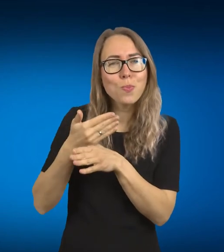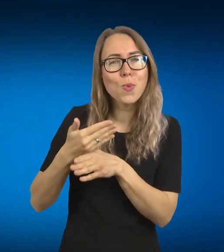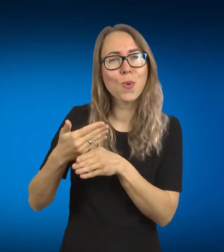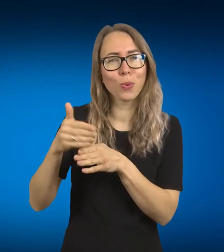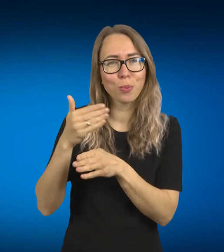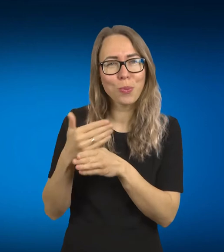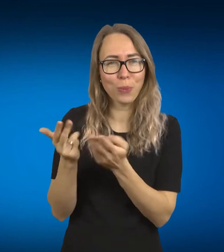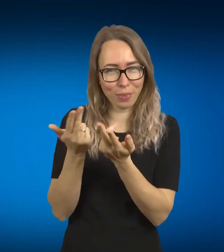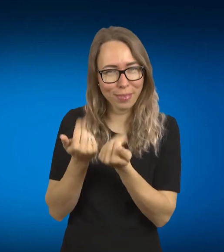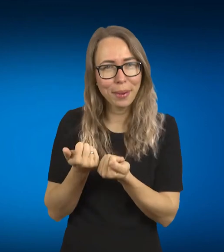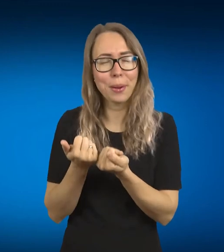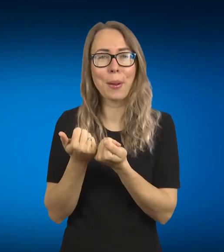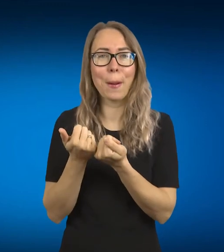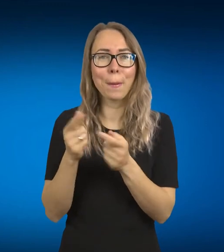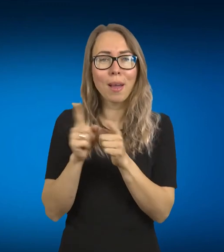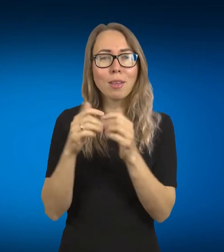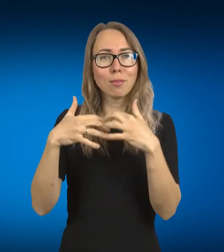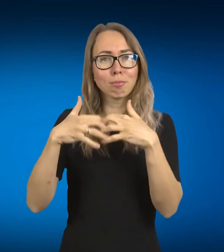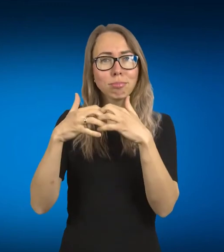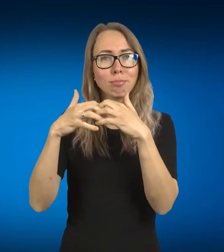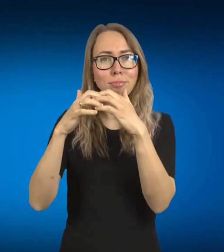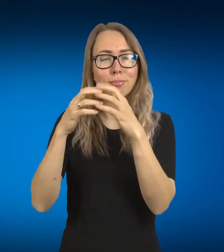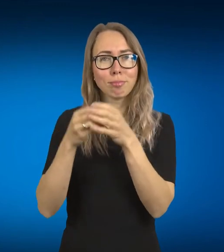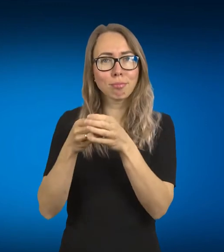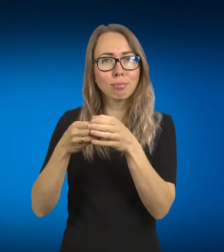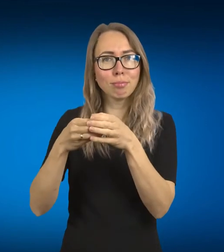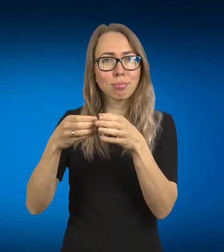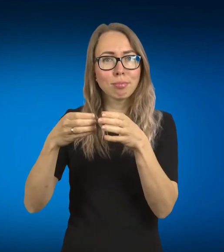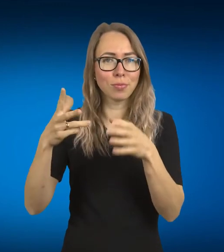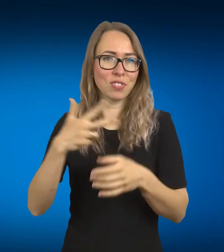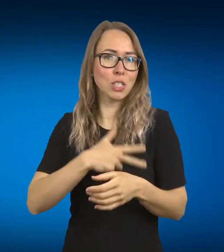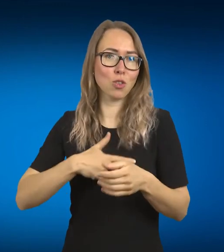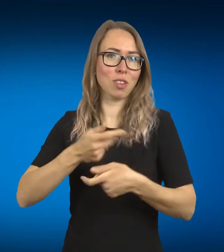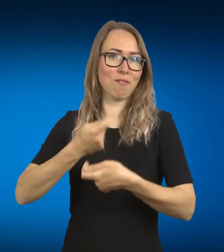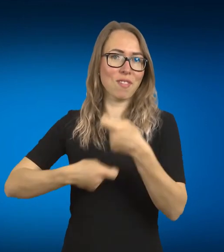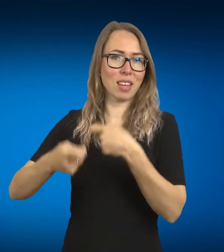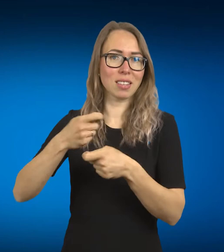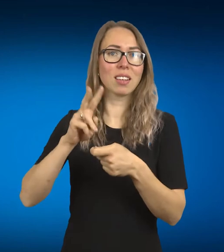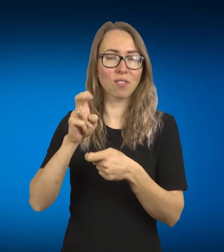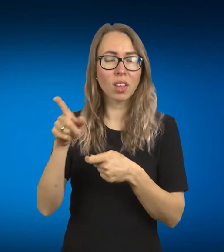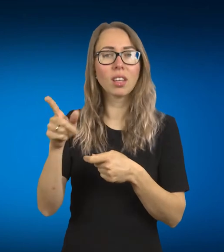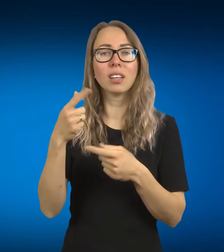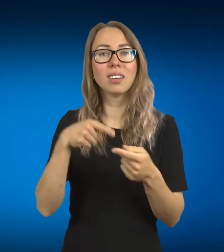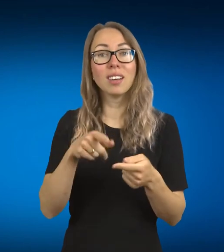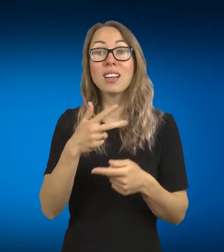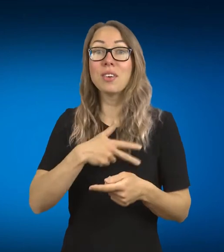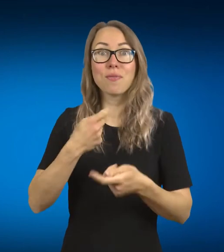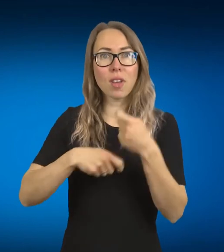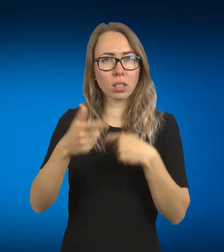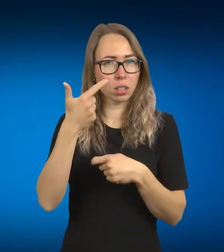augantis, besivystantis, socialinis verslas, ar ne, nešantis tikrai labai gražią žinutę, bet davilio visada